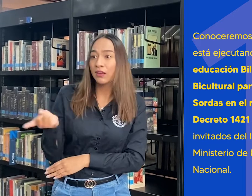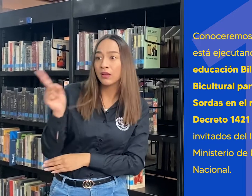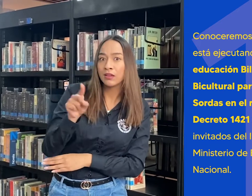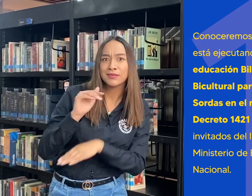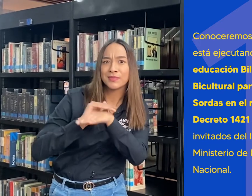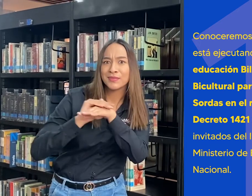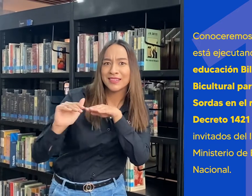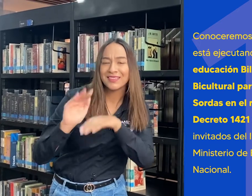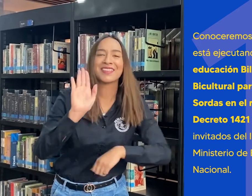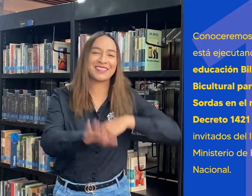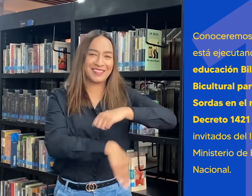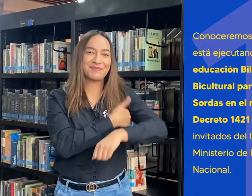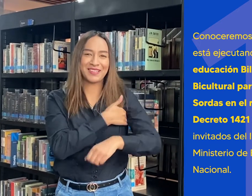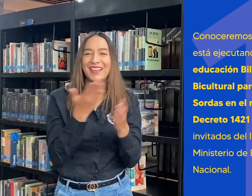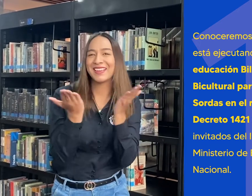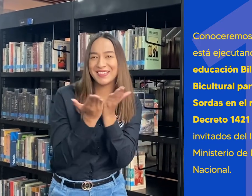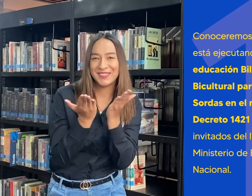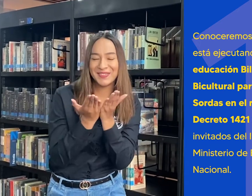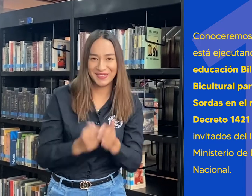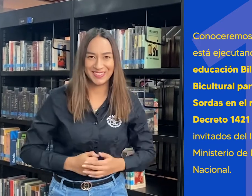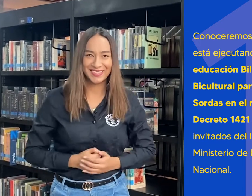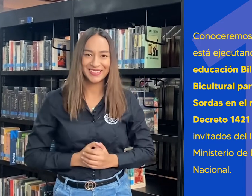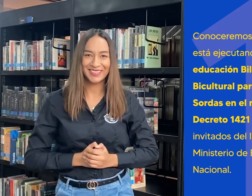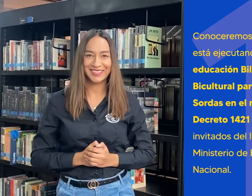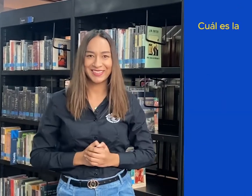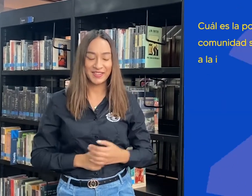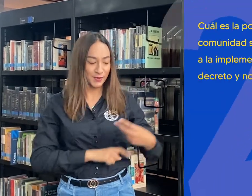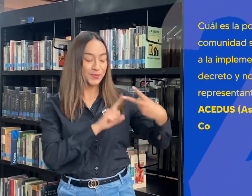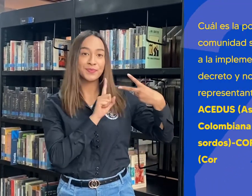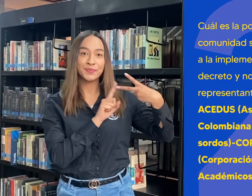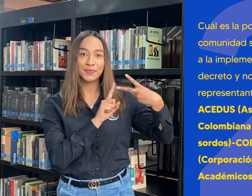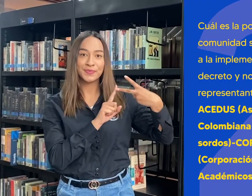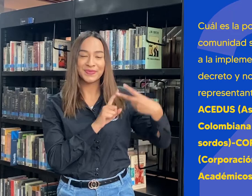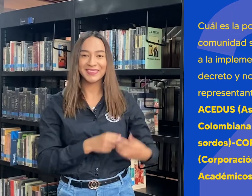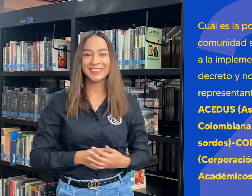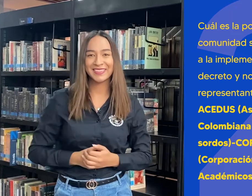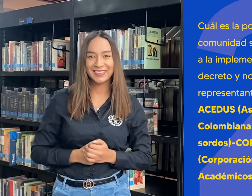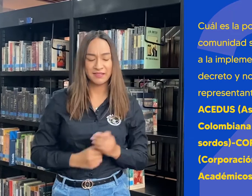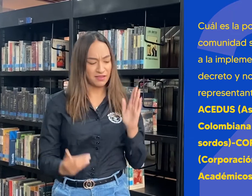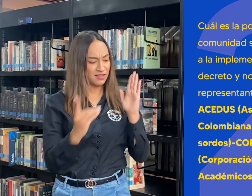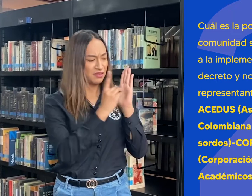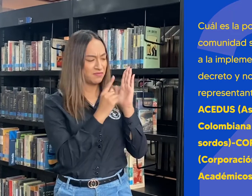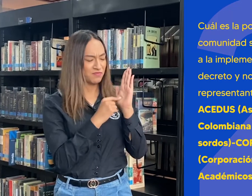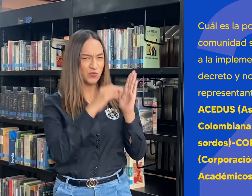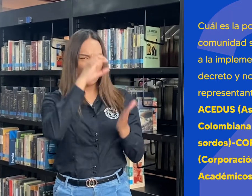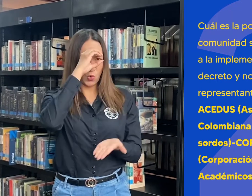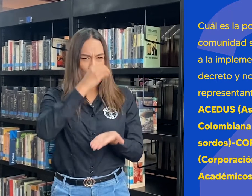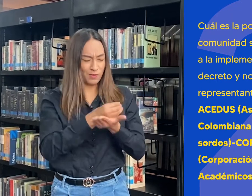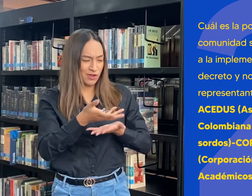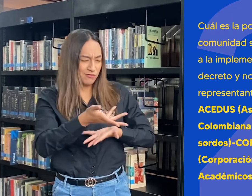Como invitados nos acompañará el INSOR y el Ministerio de Educación Nacional Segundo, en relación